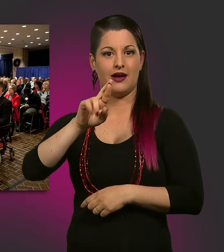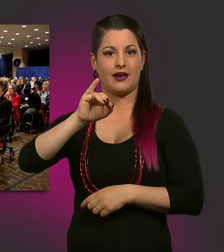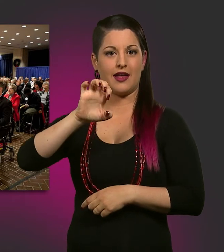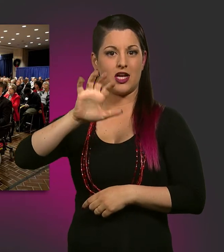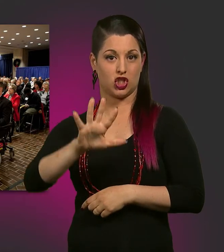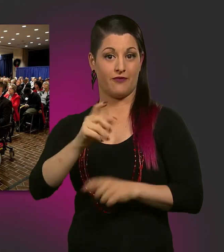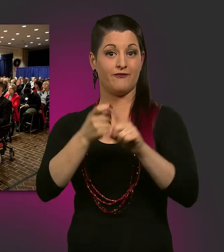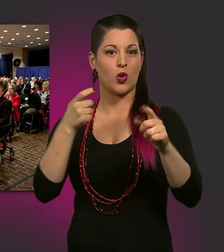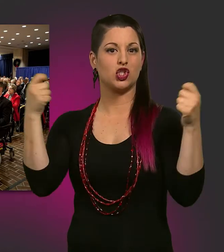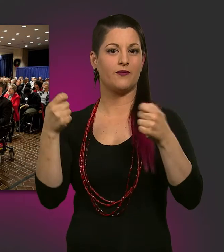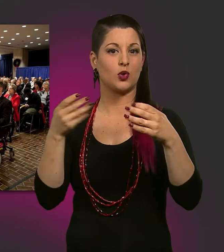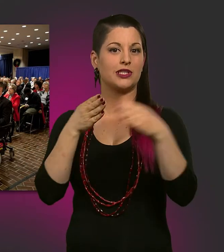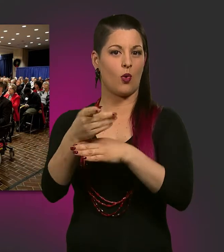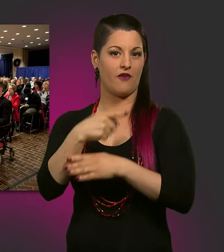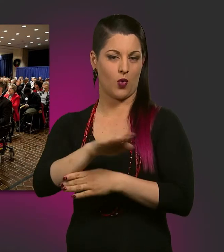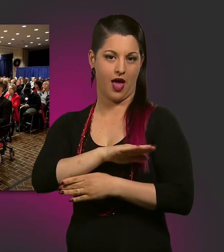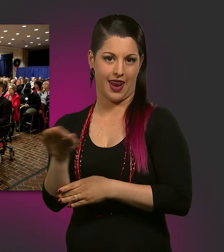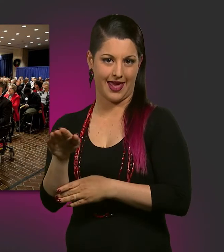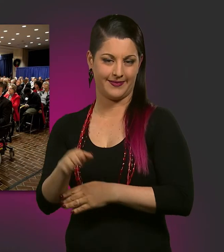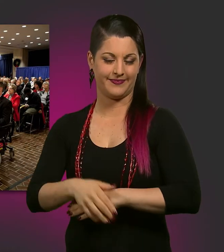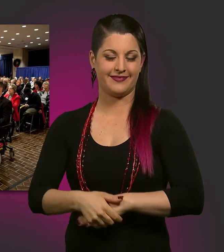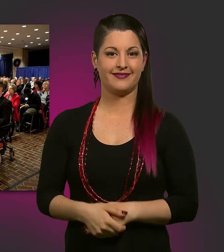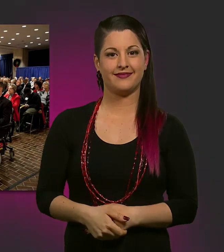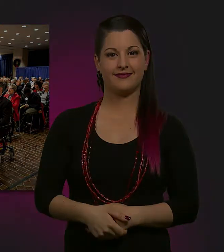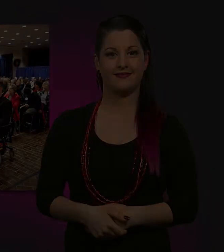Stiftung Zugang für Alle übernimmt die Moderation. www.ol